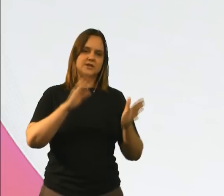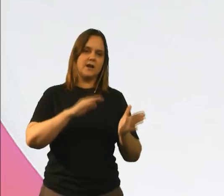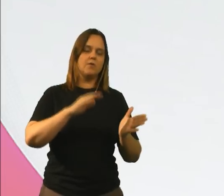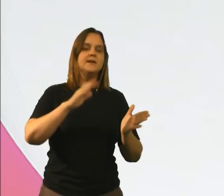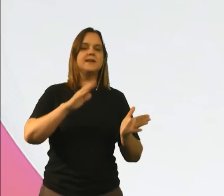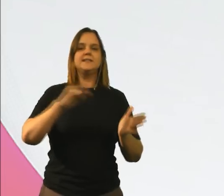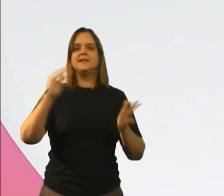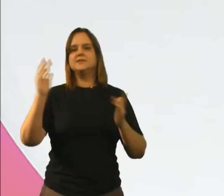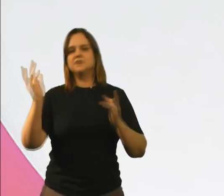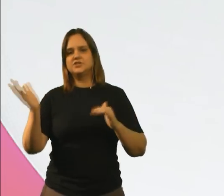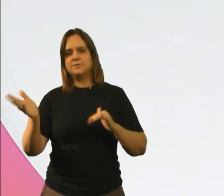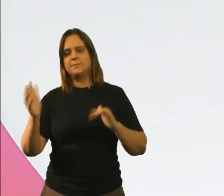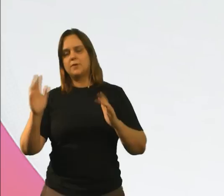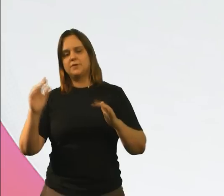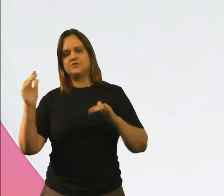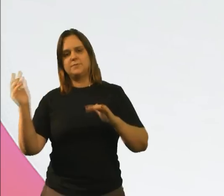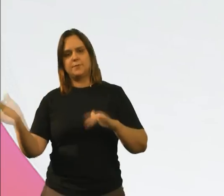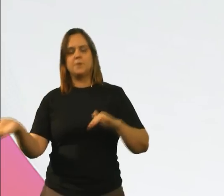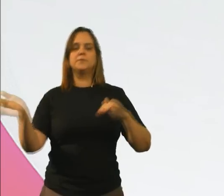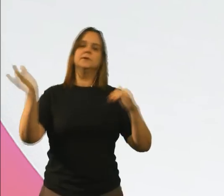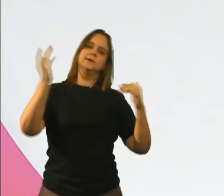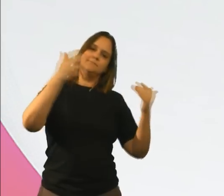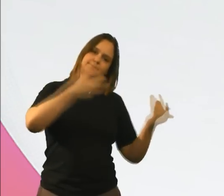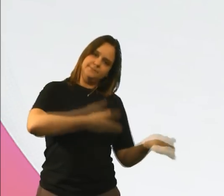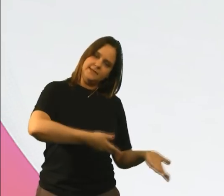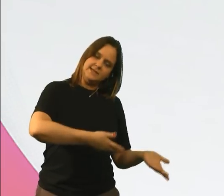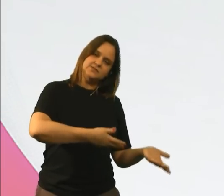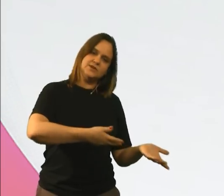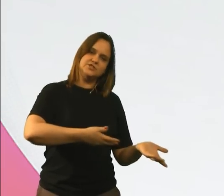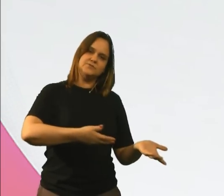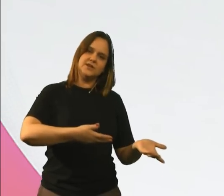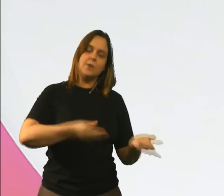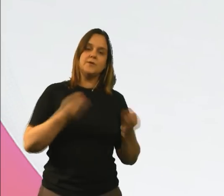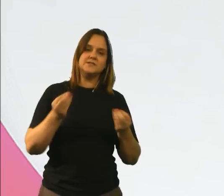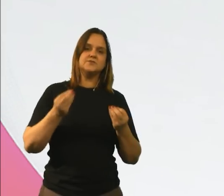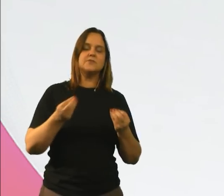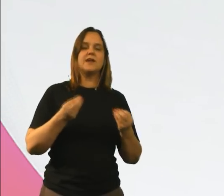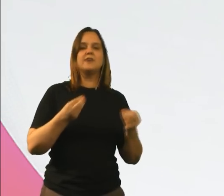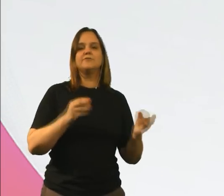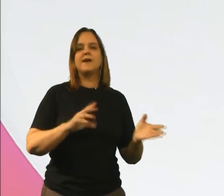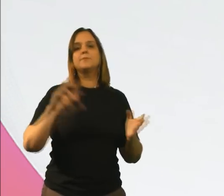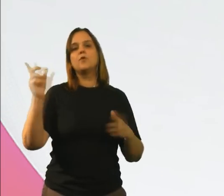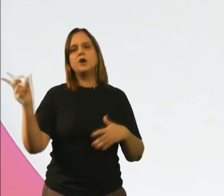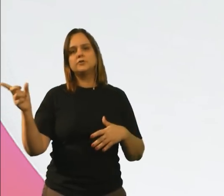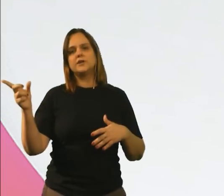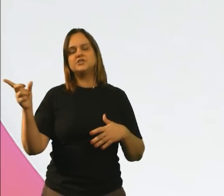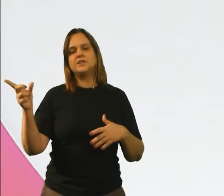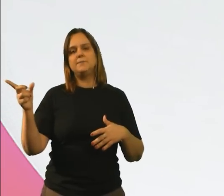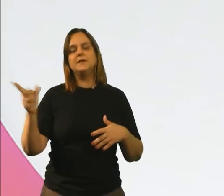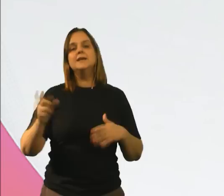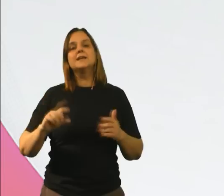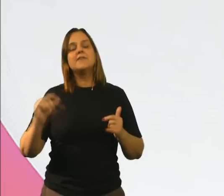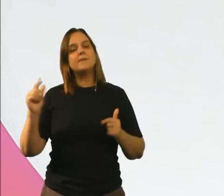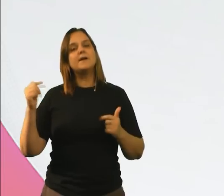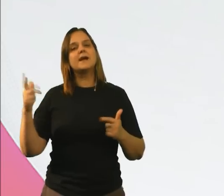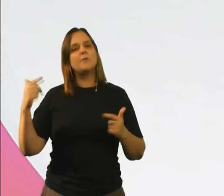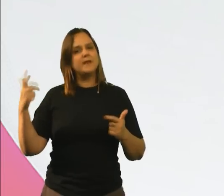geral indeniza o regime próprio, o regime próprio indeniza o regime geral, porque se o segurado vai para o outro regime, quem vai bancar o